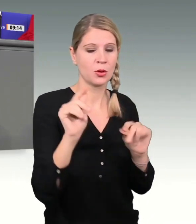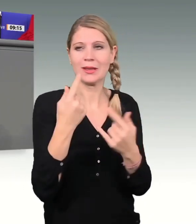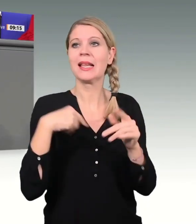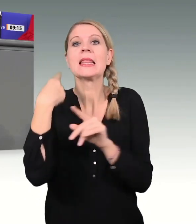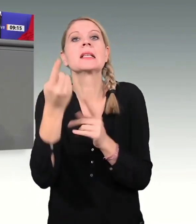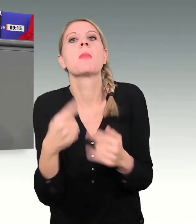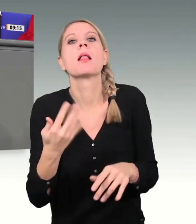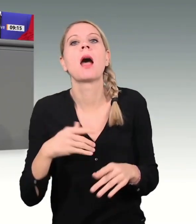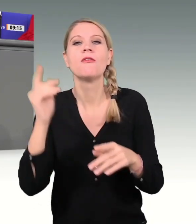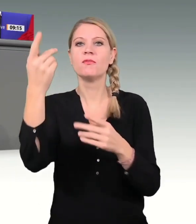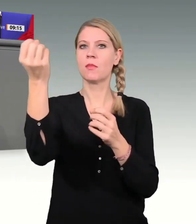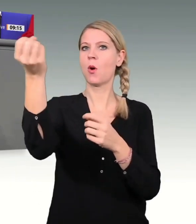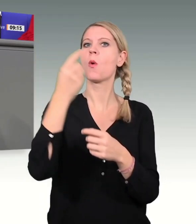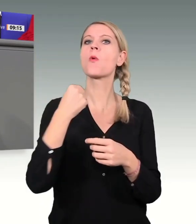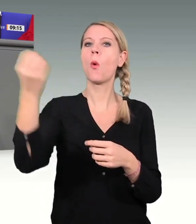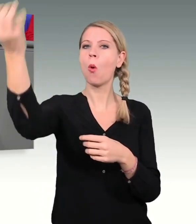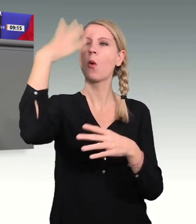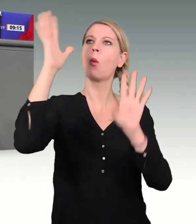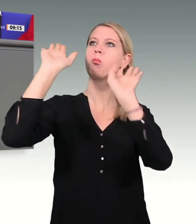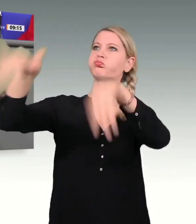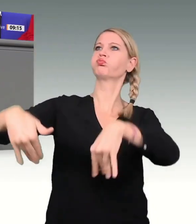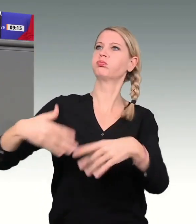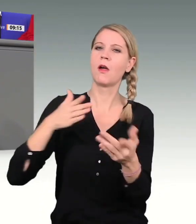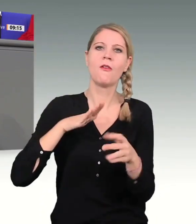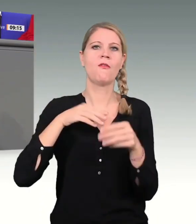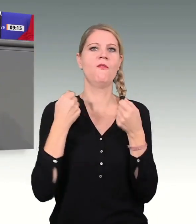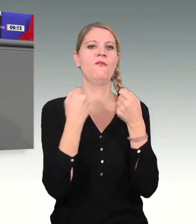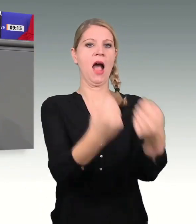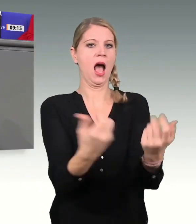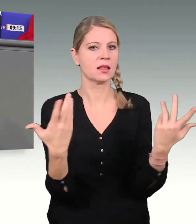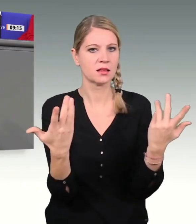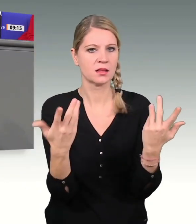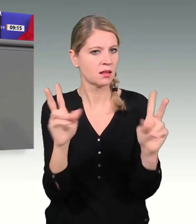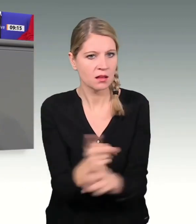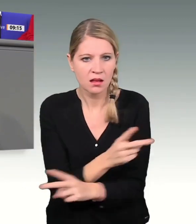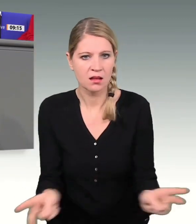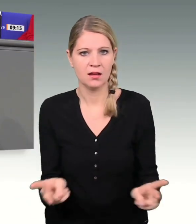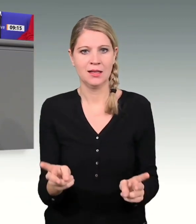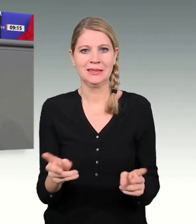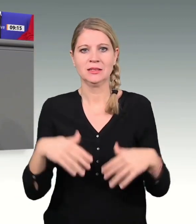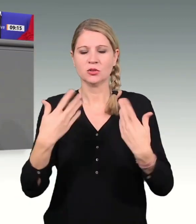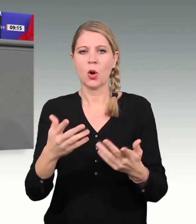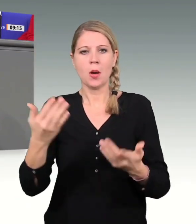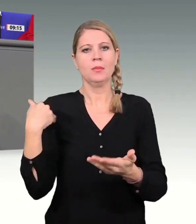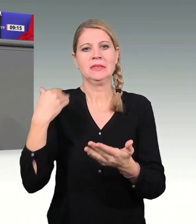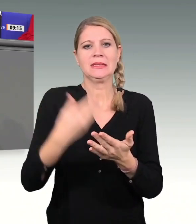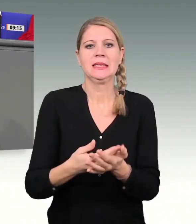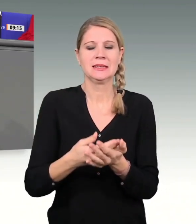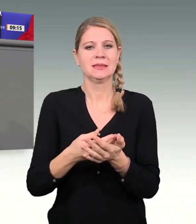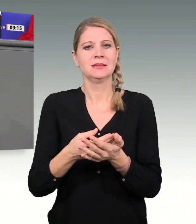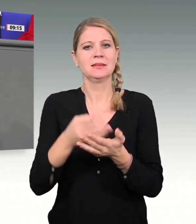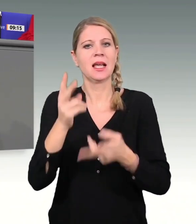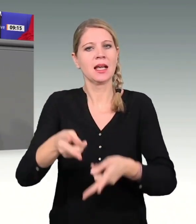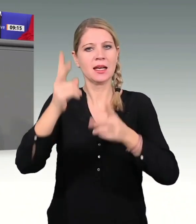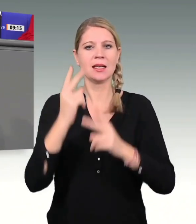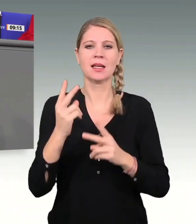auszuweiten, ist nicht nur verfassungswidrig, sondern hat einen offensichtlichen Logikfehler. Bereits seit Langem ist doch klar, dass der